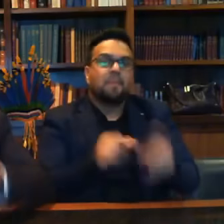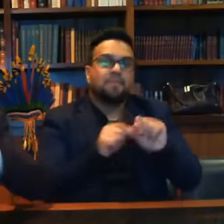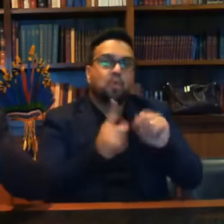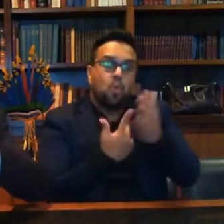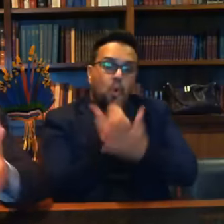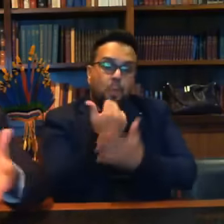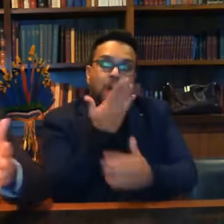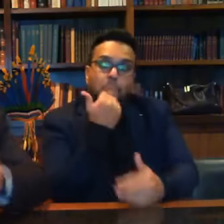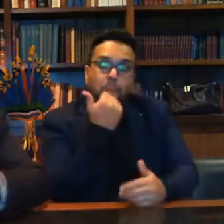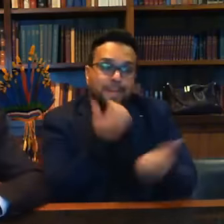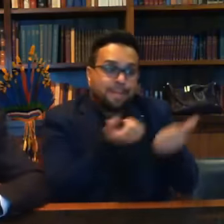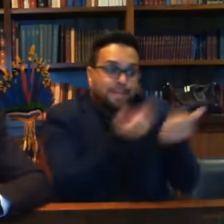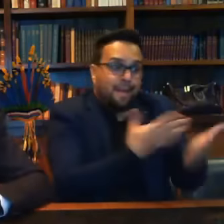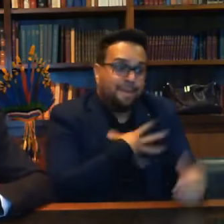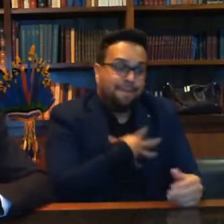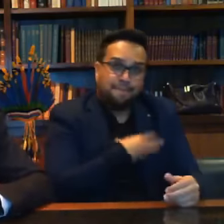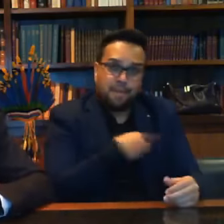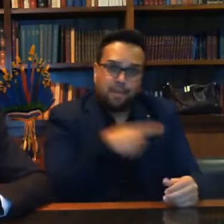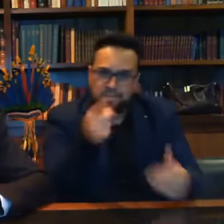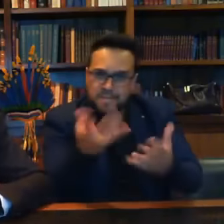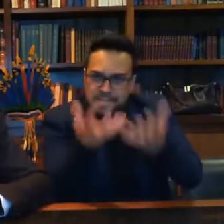Vocês querem isso para o Brasil?